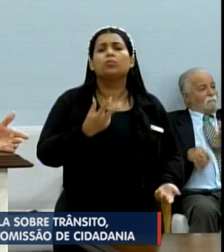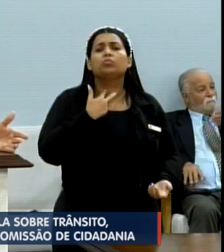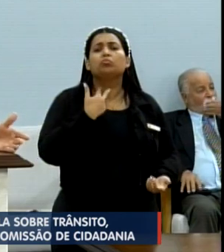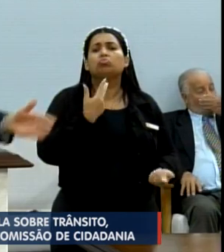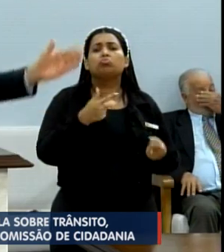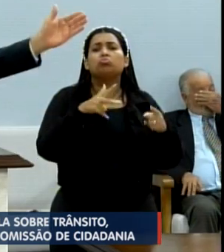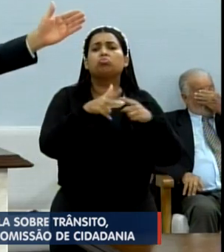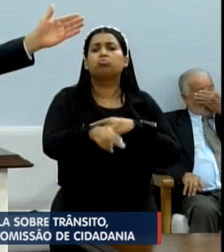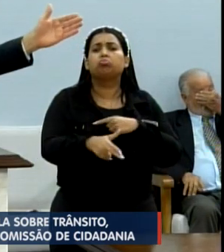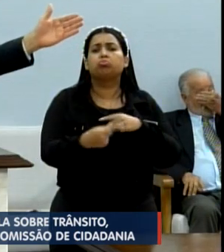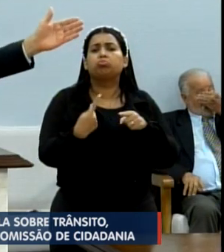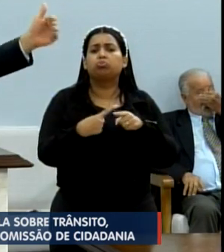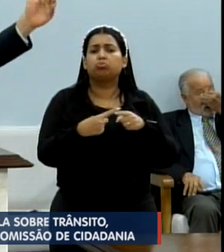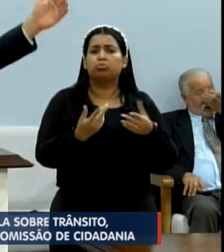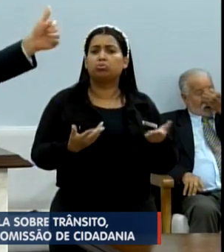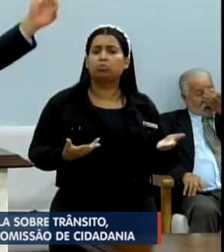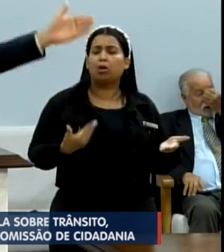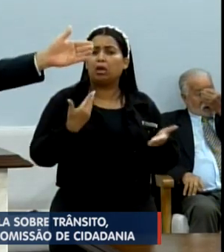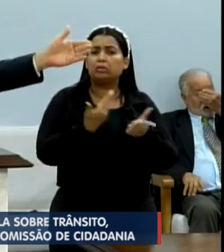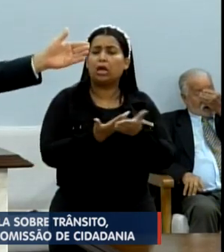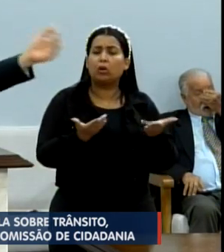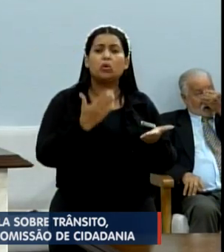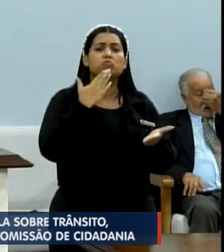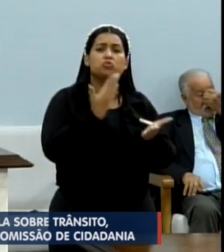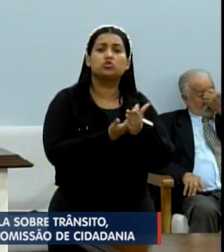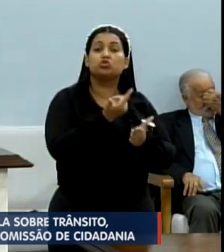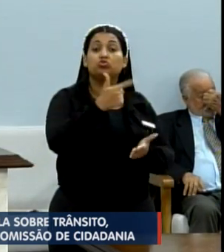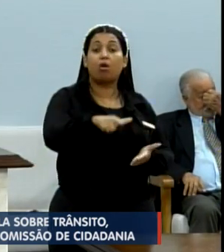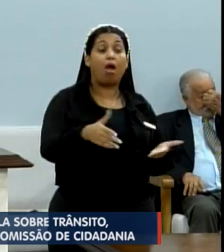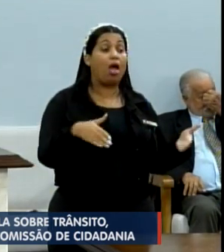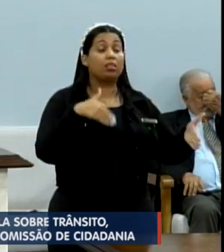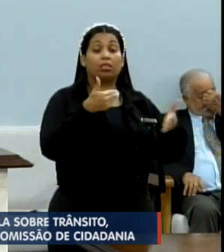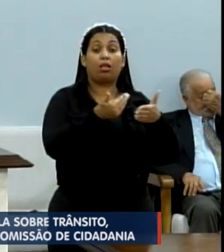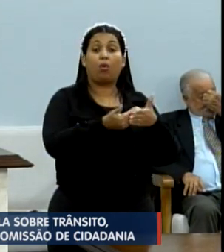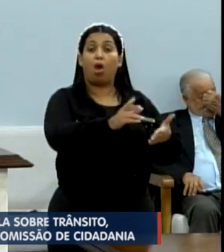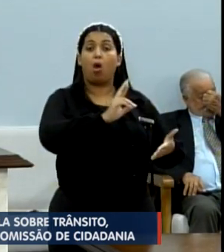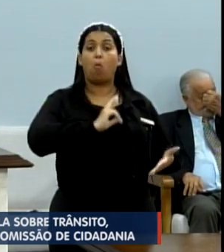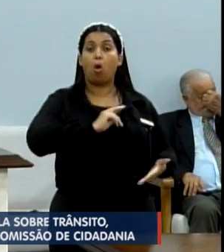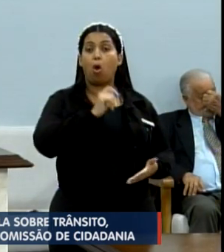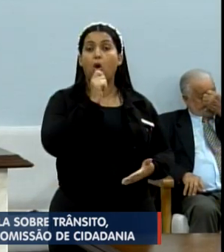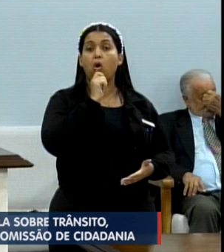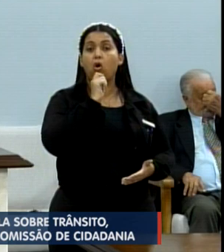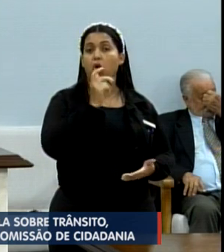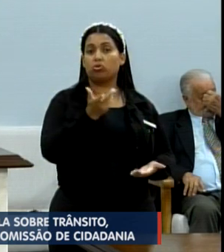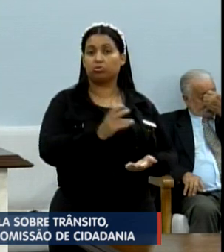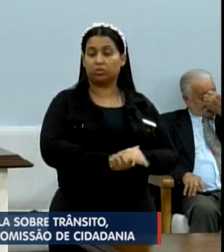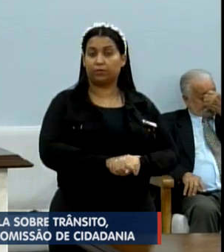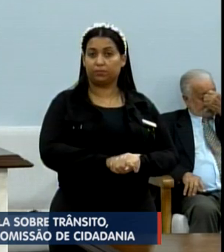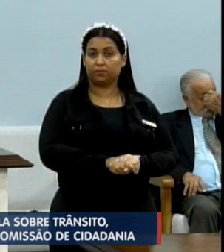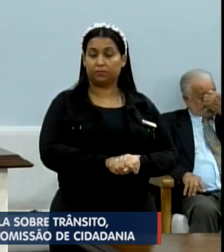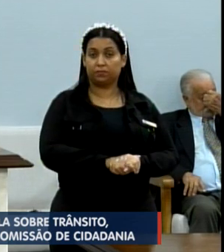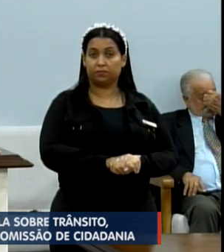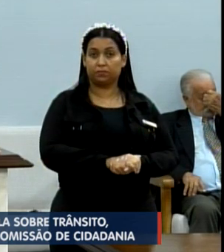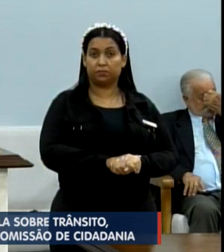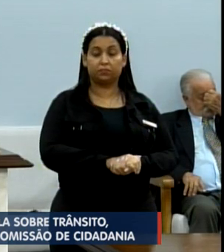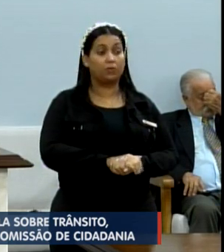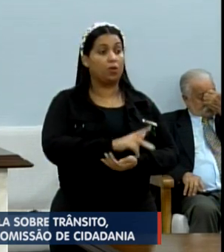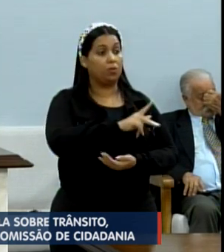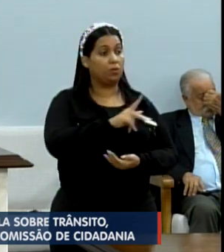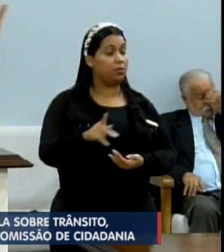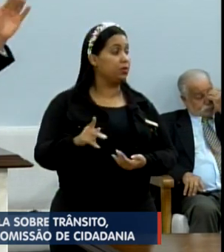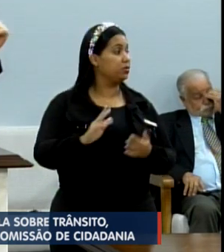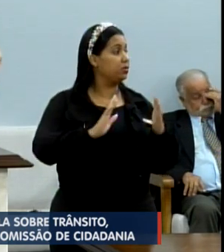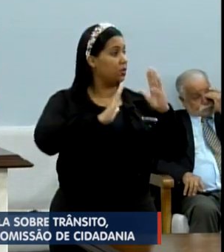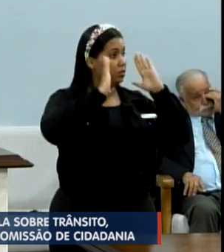um motivo também. Refiz o pedido e até agora eu não tenho resposta. Então, presidente Paulera,